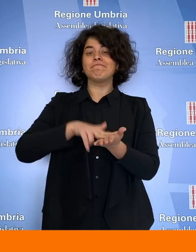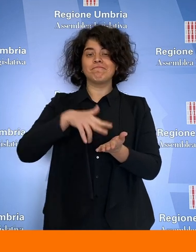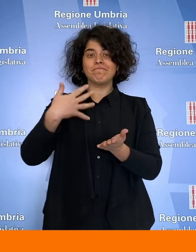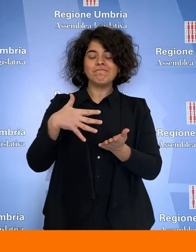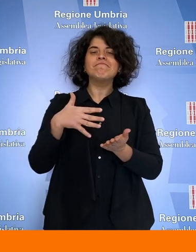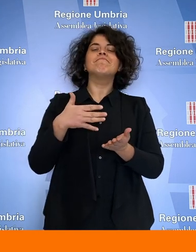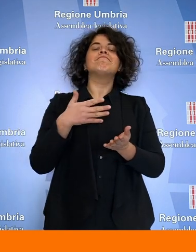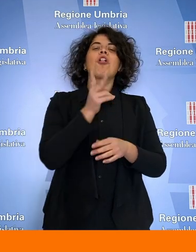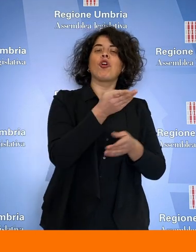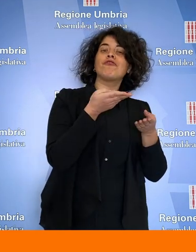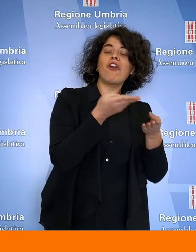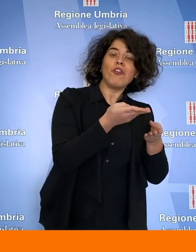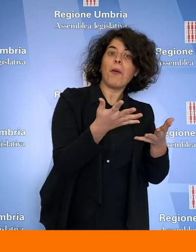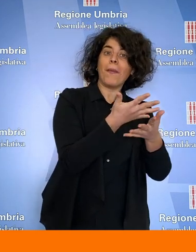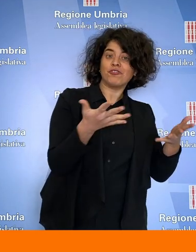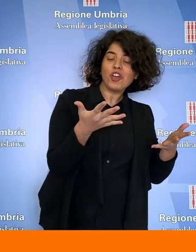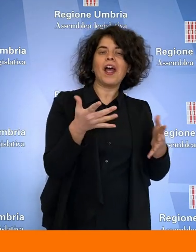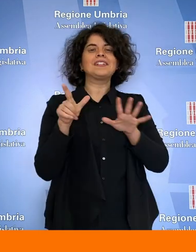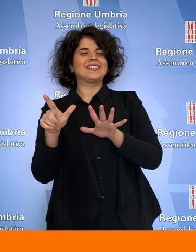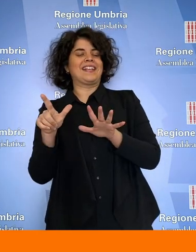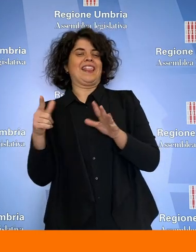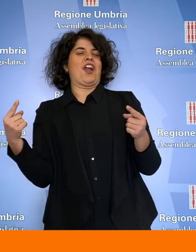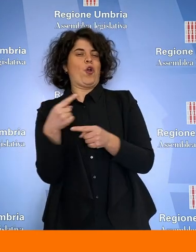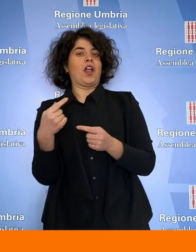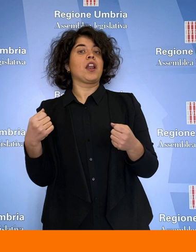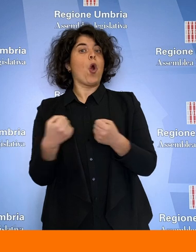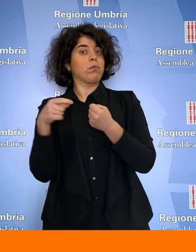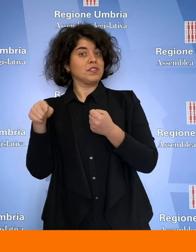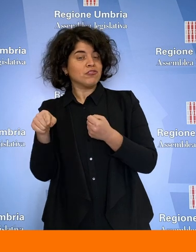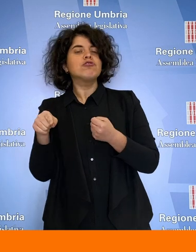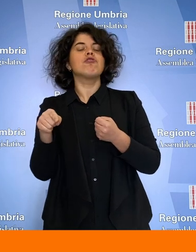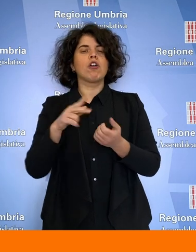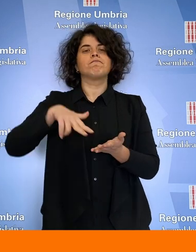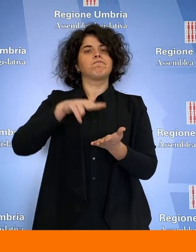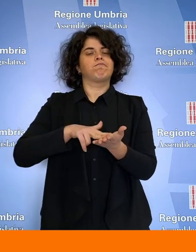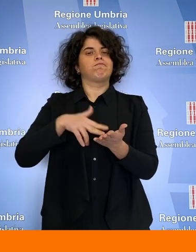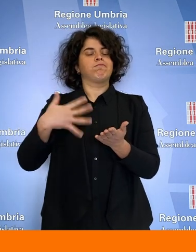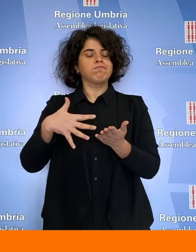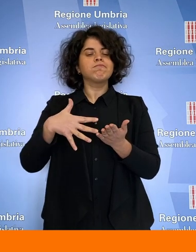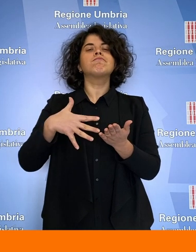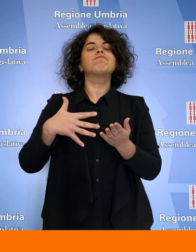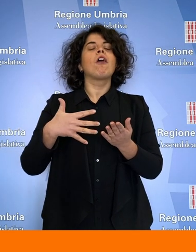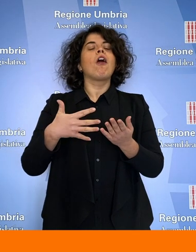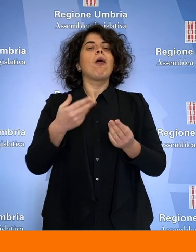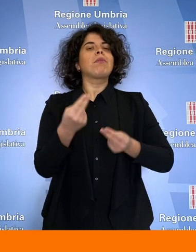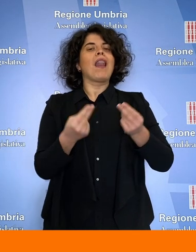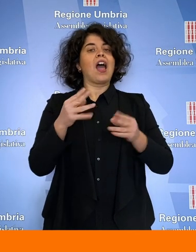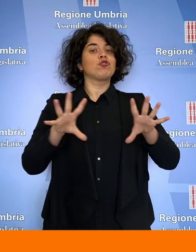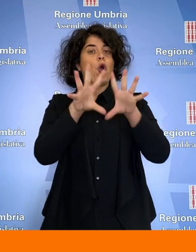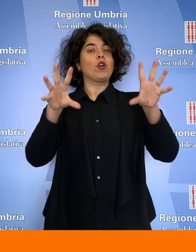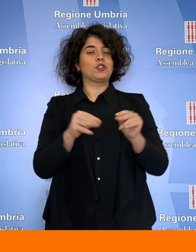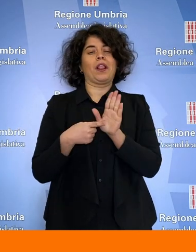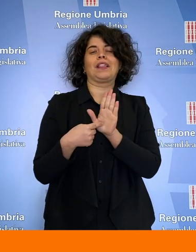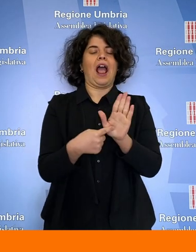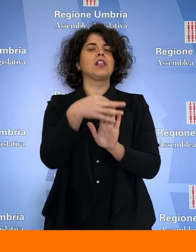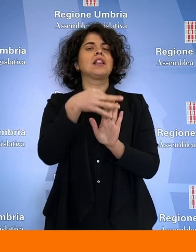favorevoli della maggioranza e 7 voti contrari dell'opposizione, il bilancio consolidato fornisce una rappresentazione complessiva